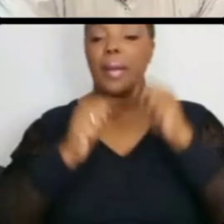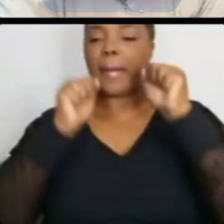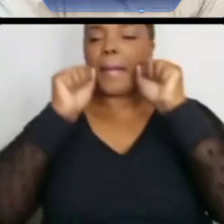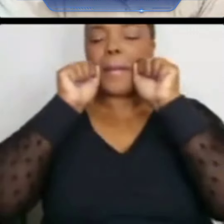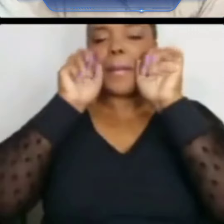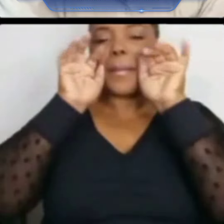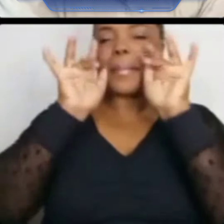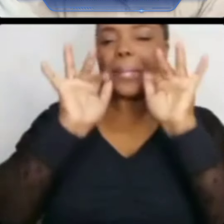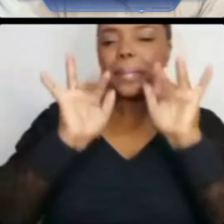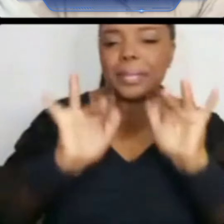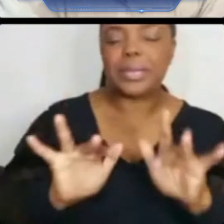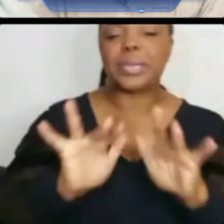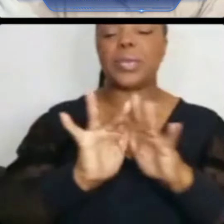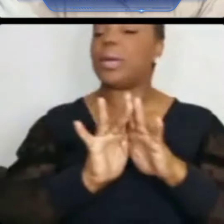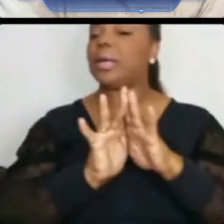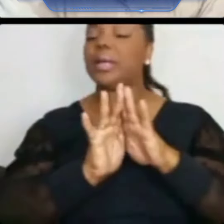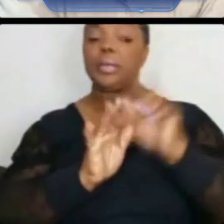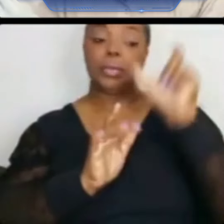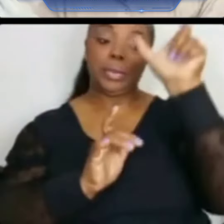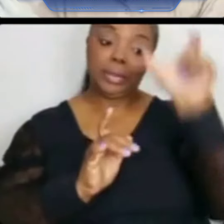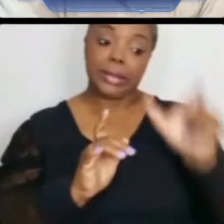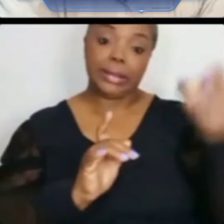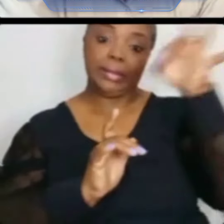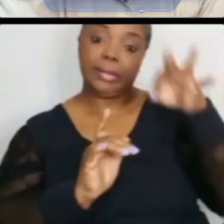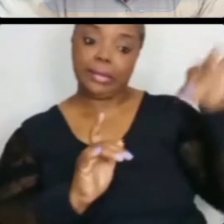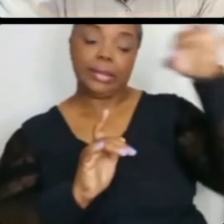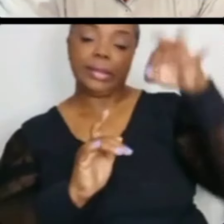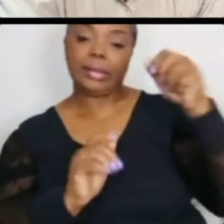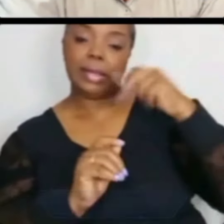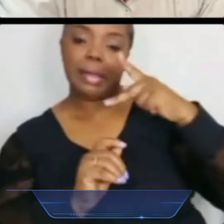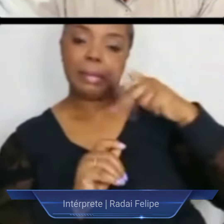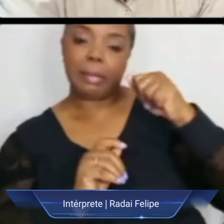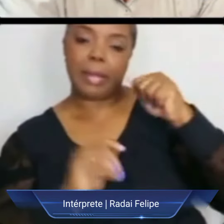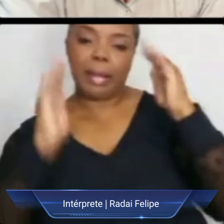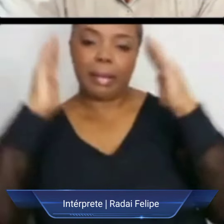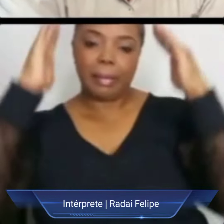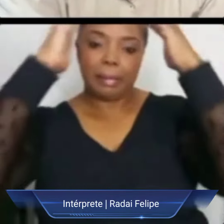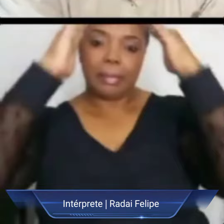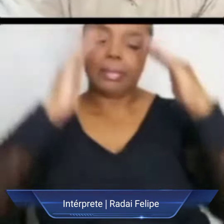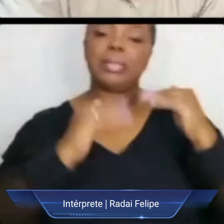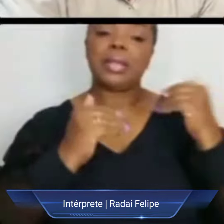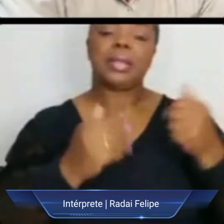Pelo Santo Padre, esse terço eu dei de presente.